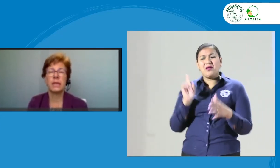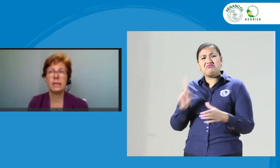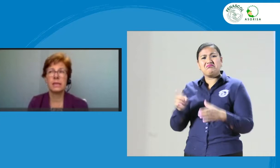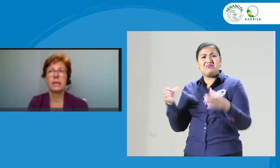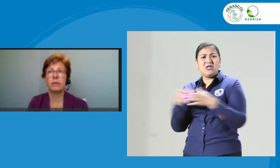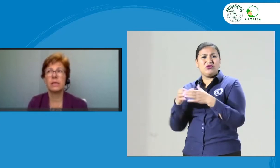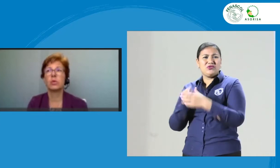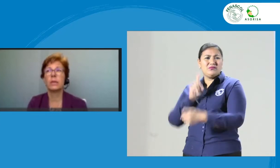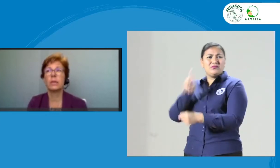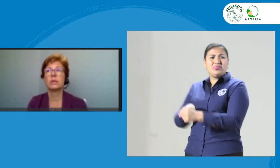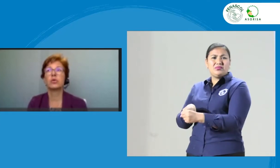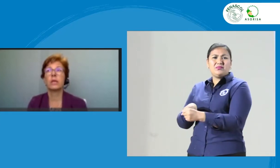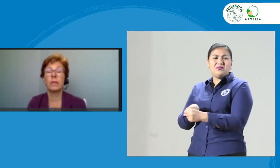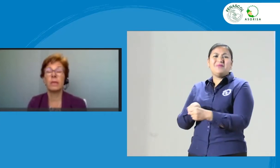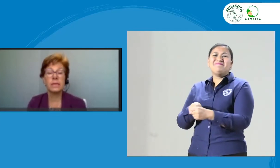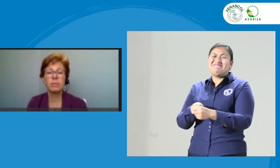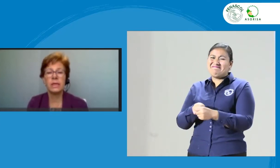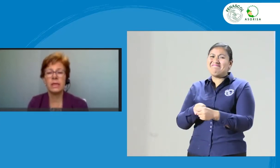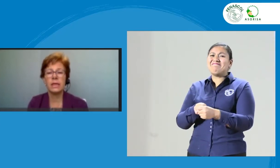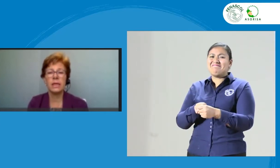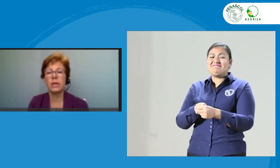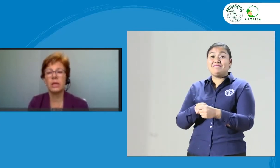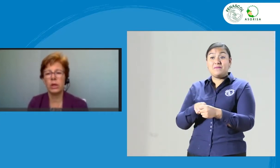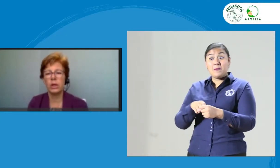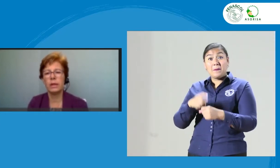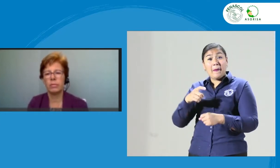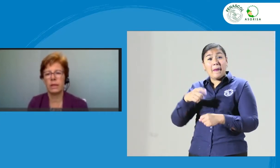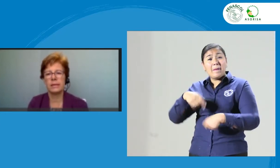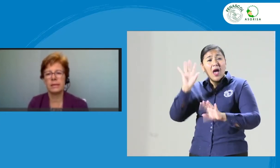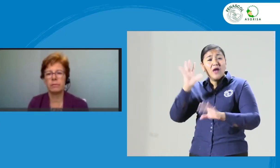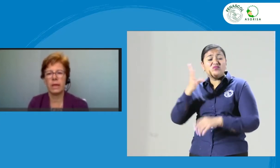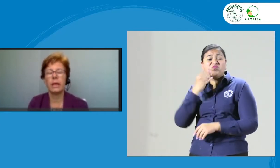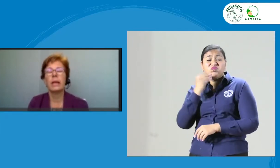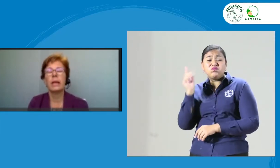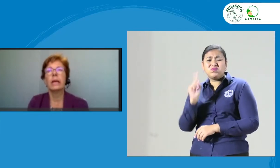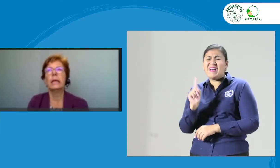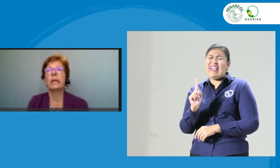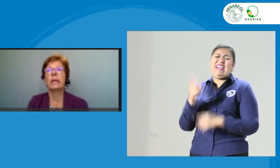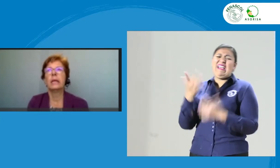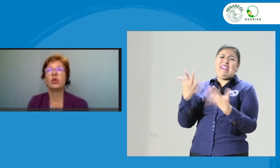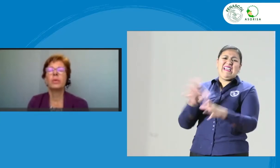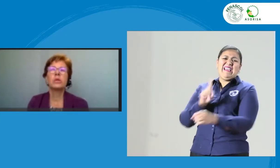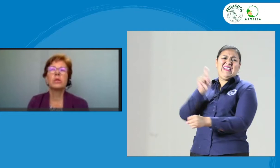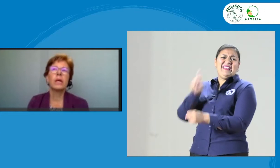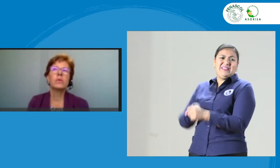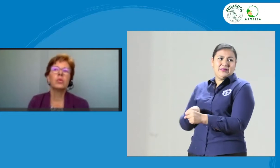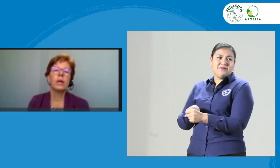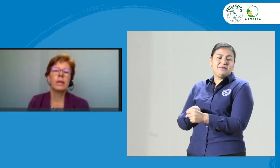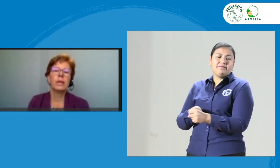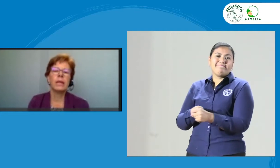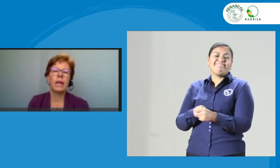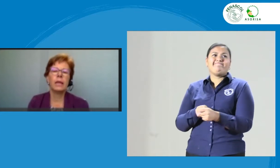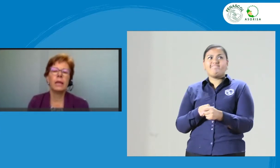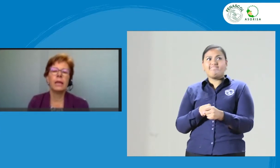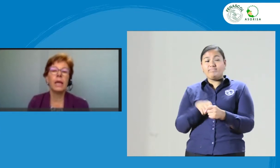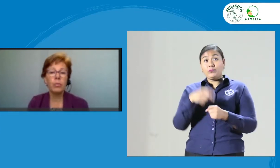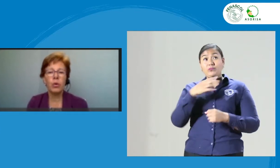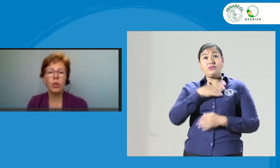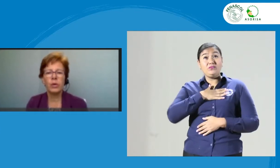diría que es al revés, son más los que más experiencia tienen, no quieren participar. Yo pienso que es fundamental qué le puedo